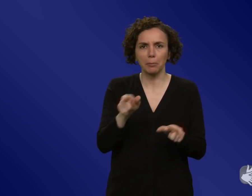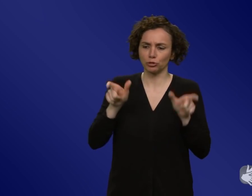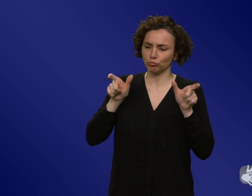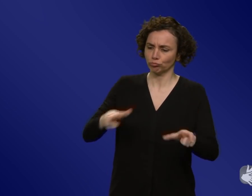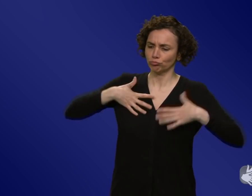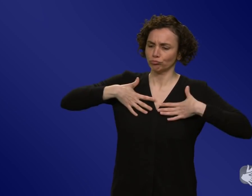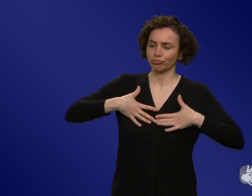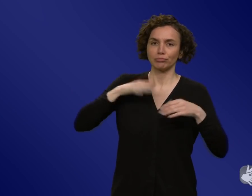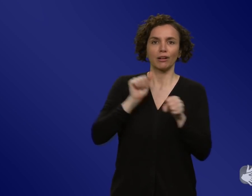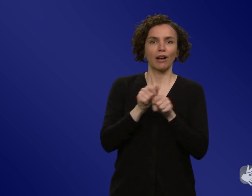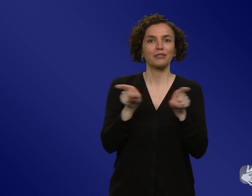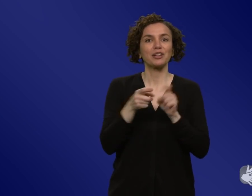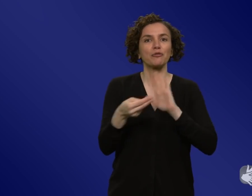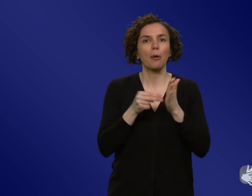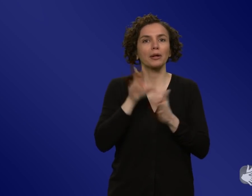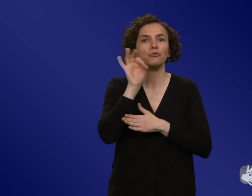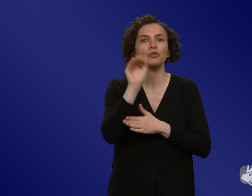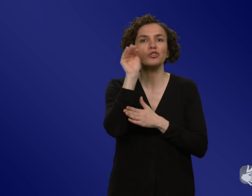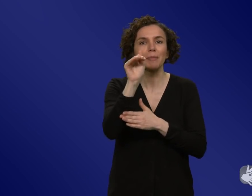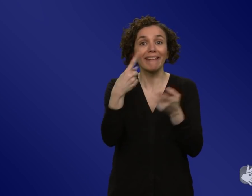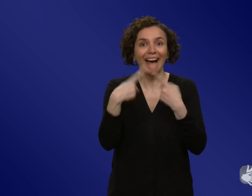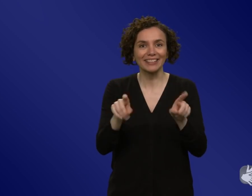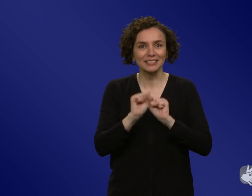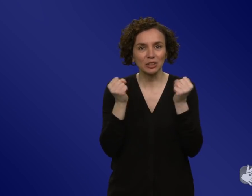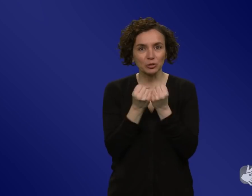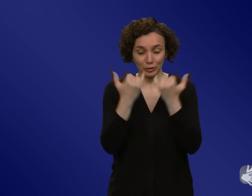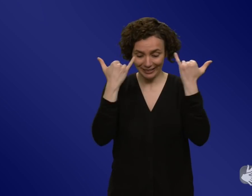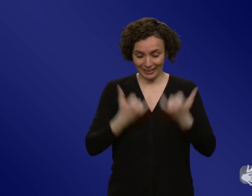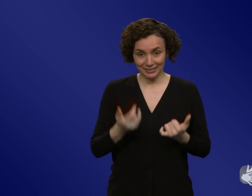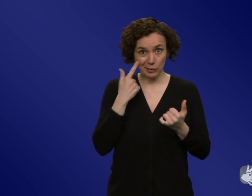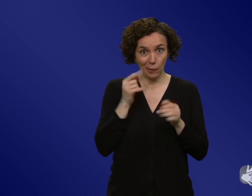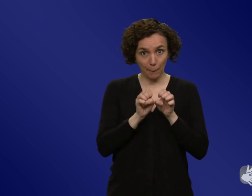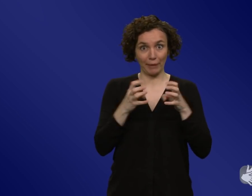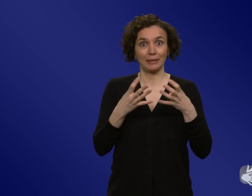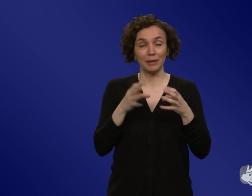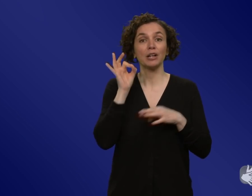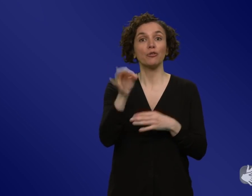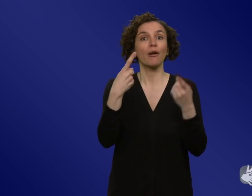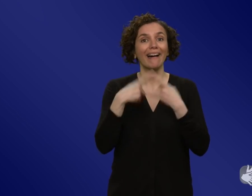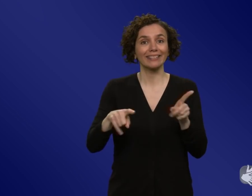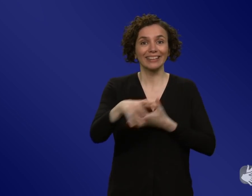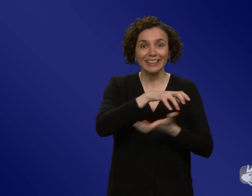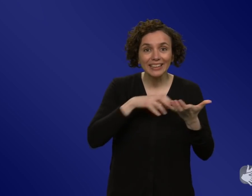kann und was muss man aus der Pandemie lernen für andere Krisen, für die Kommunikation zur Klimakrise, auch allgemein für die